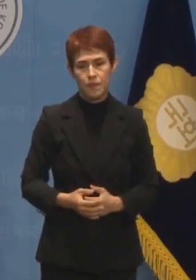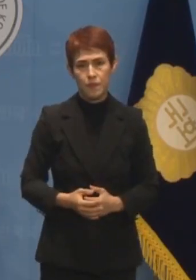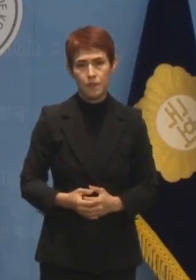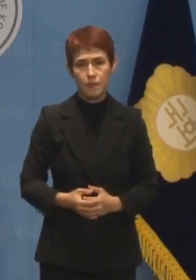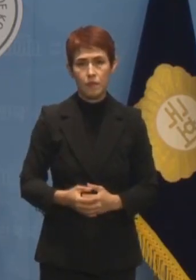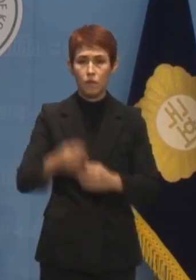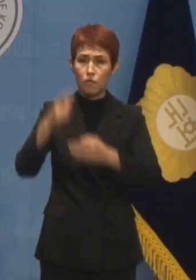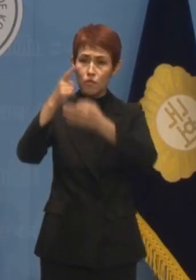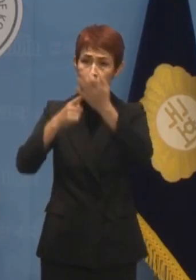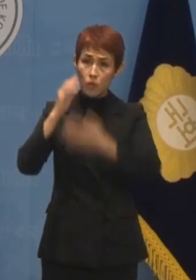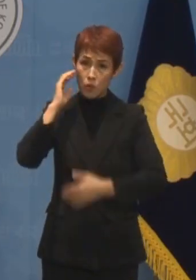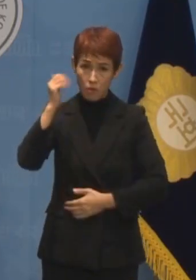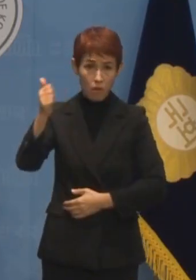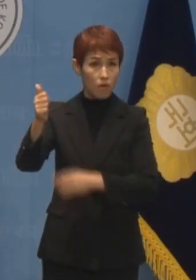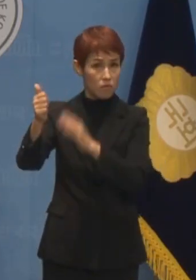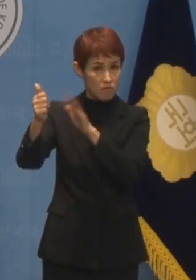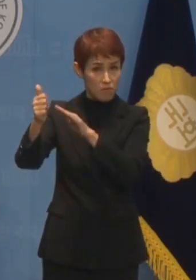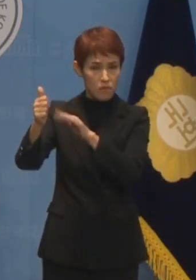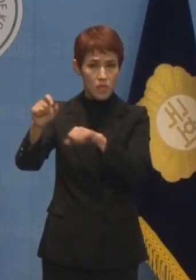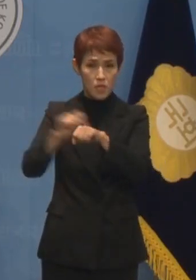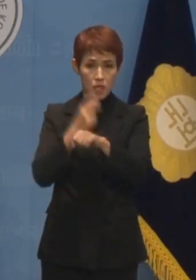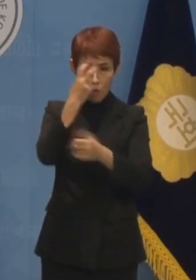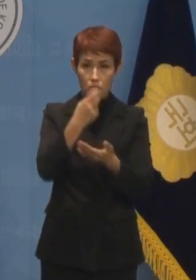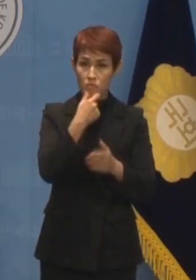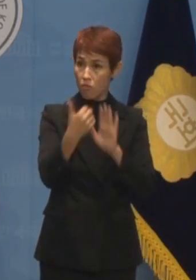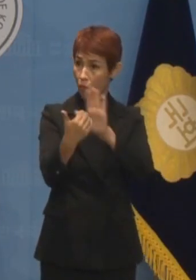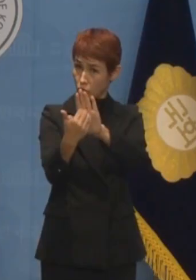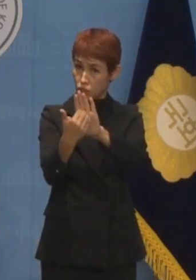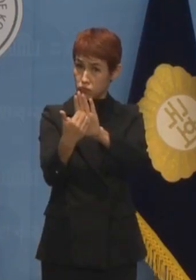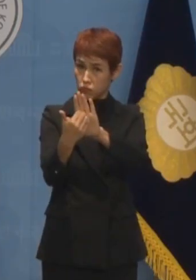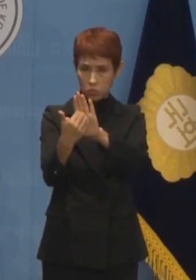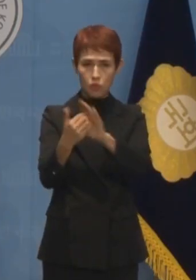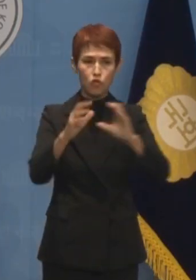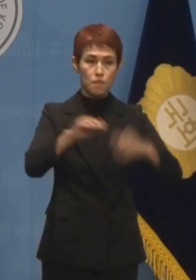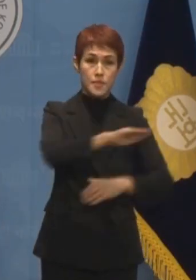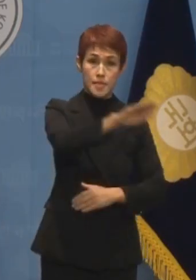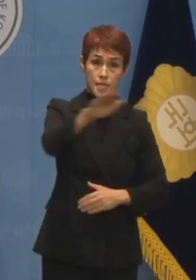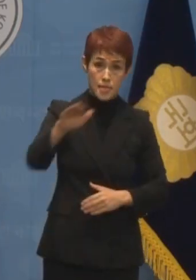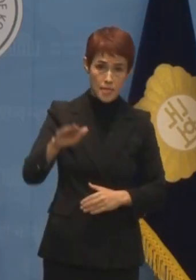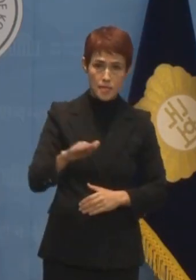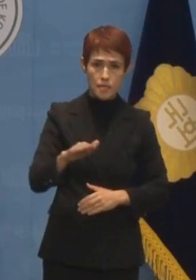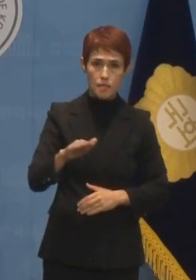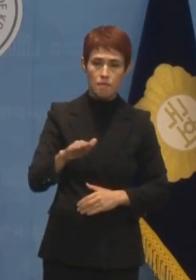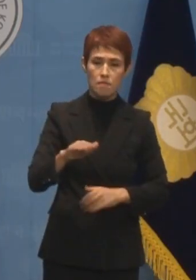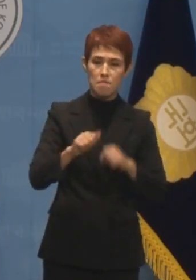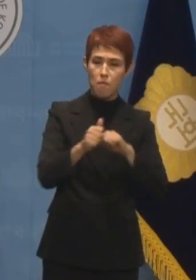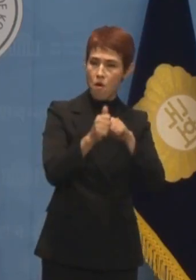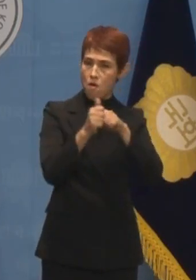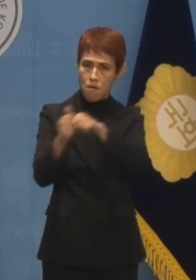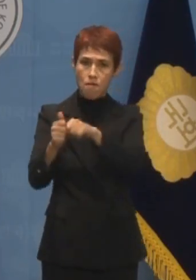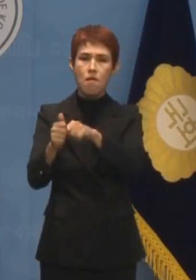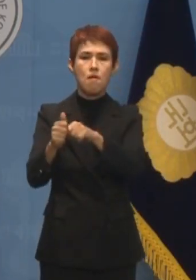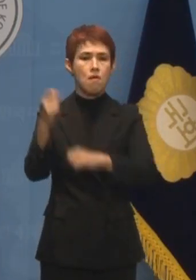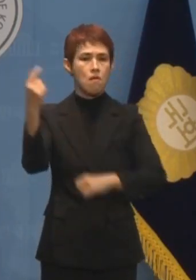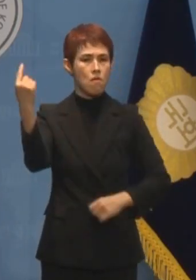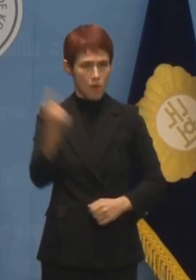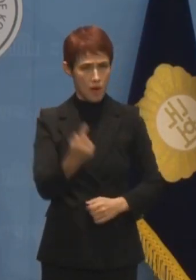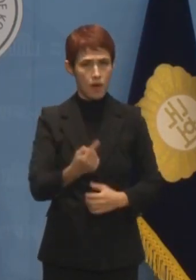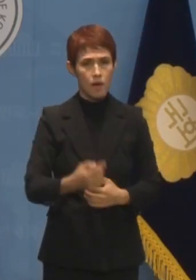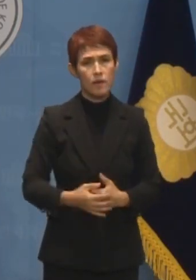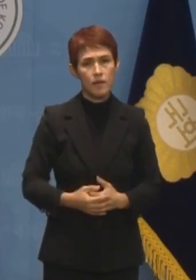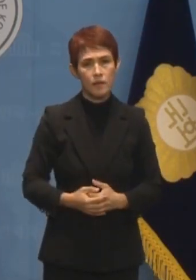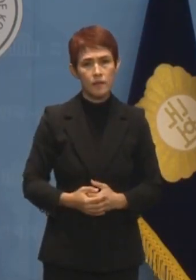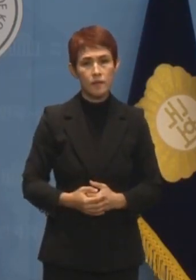윤석열 대통령이 끝끝내 특검을 거부한다면 국민의 혹독한 심판을 각오해야 할 것입니다.